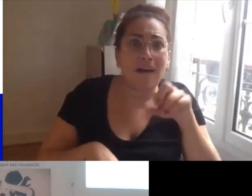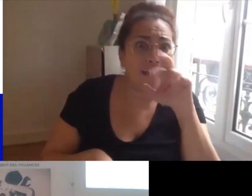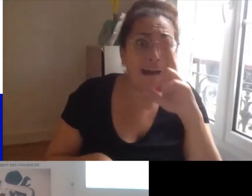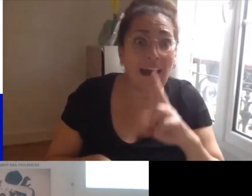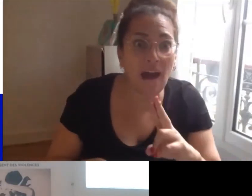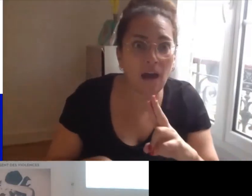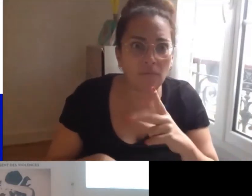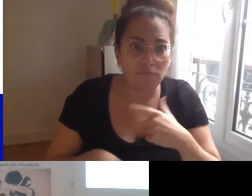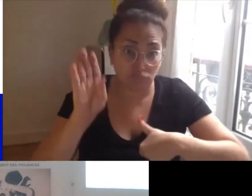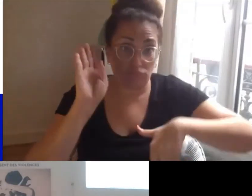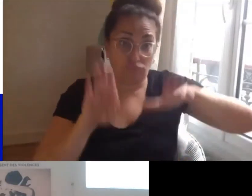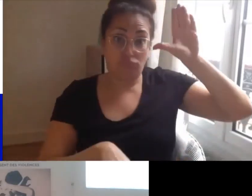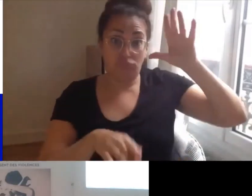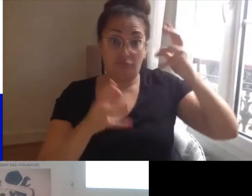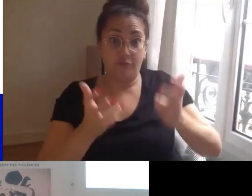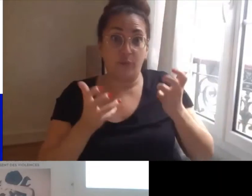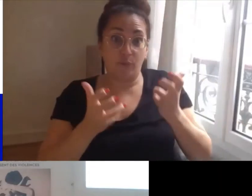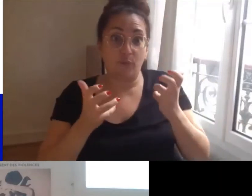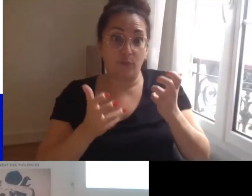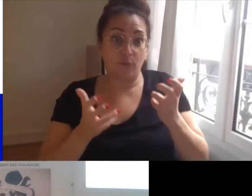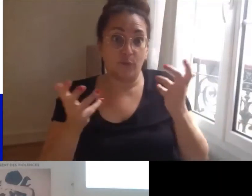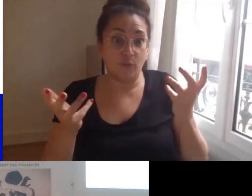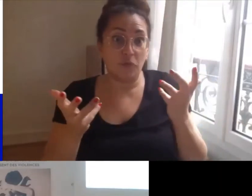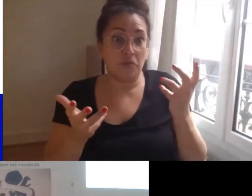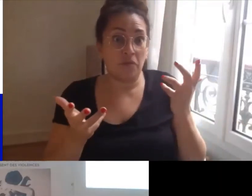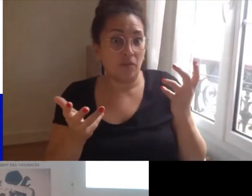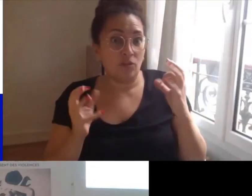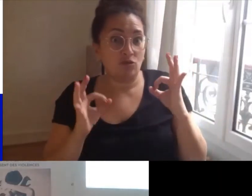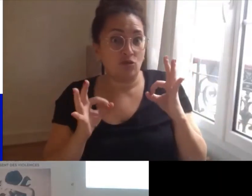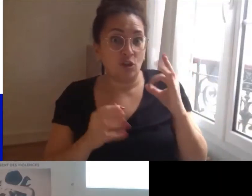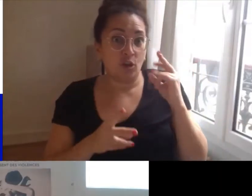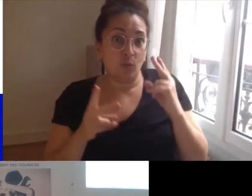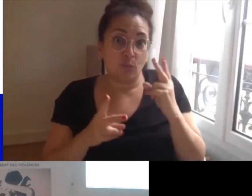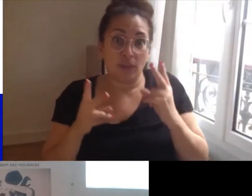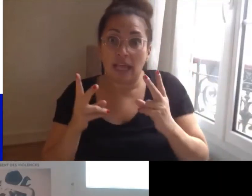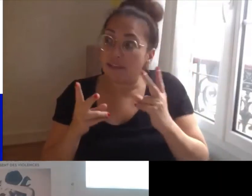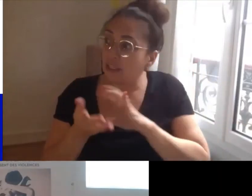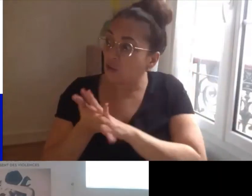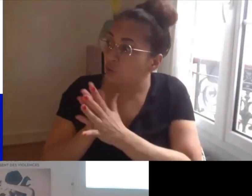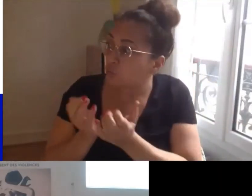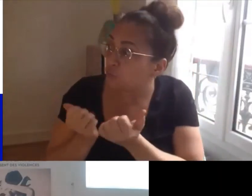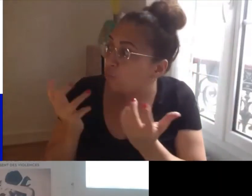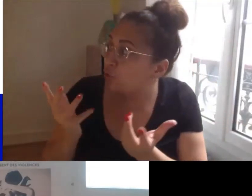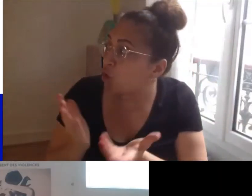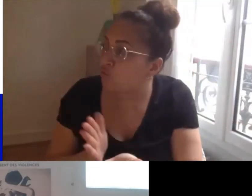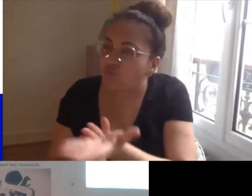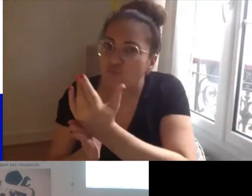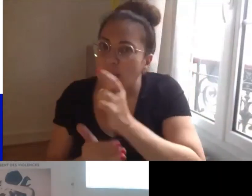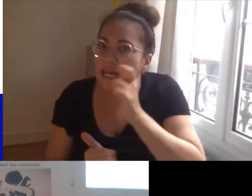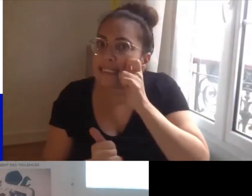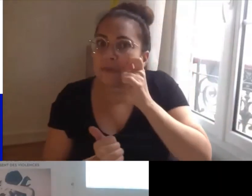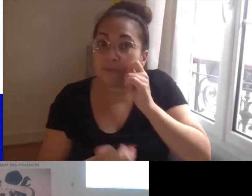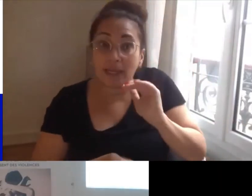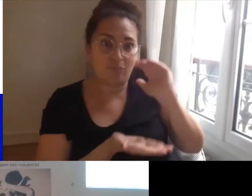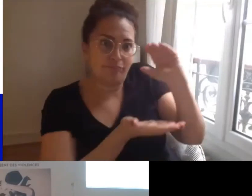cette étude et à apporter aussi je pense au titre que les autres associations notre expertise de terrain